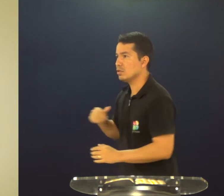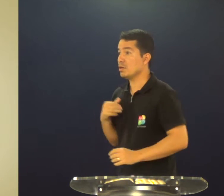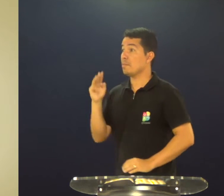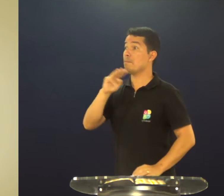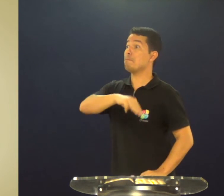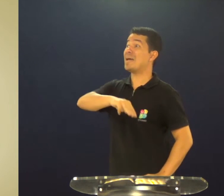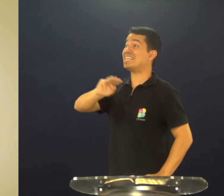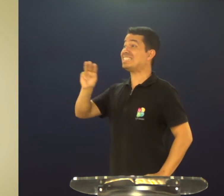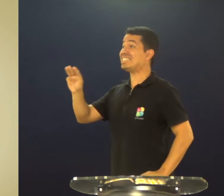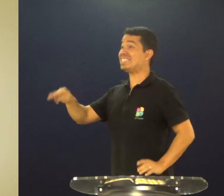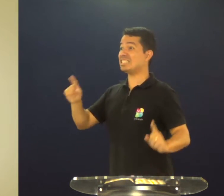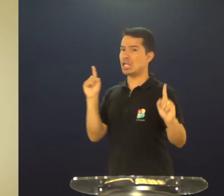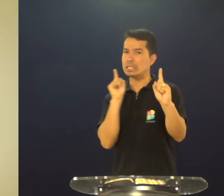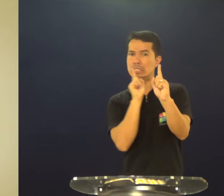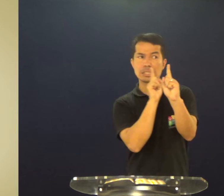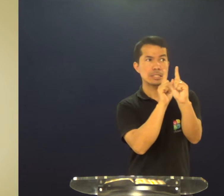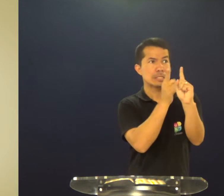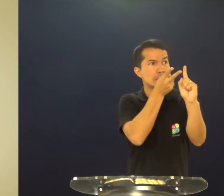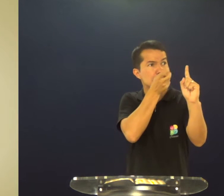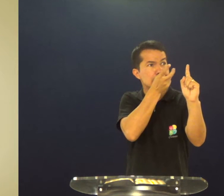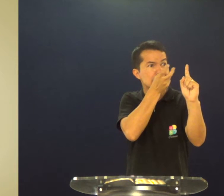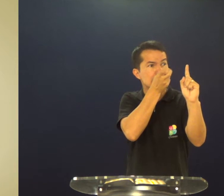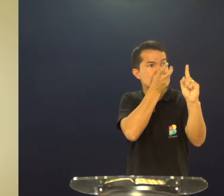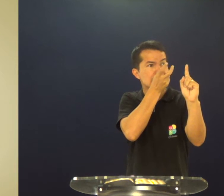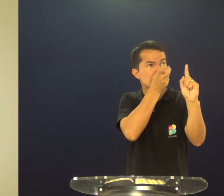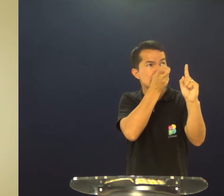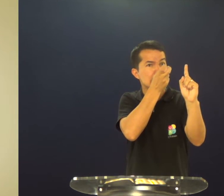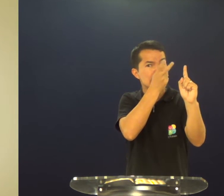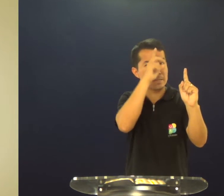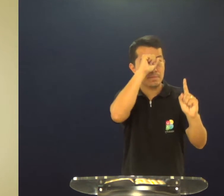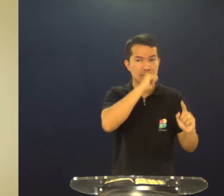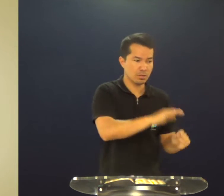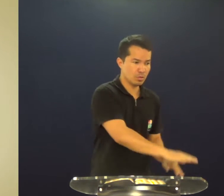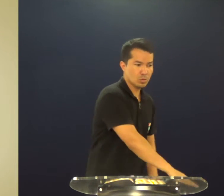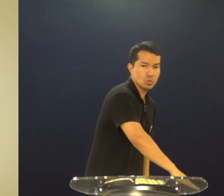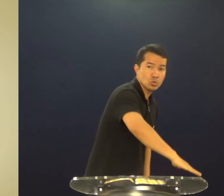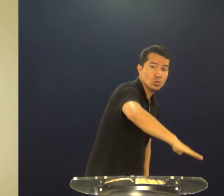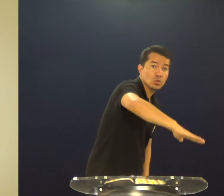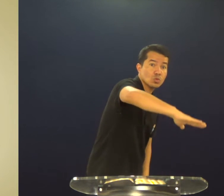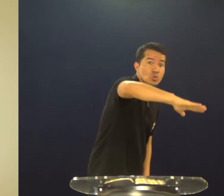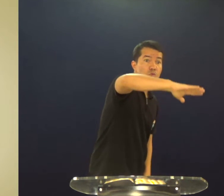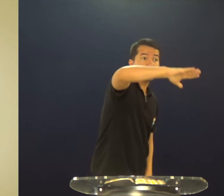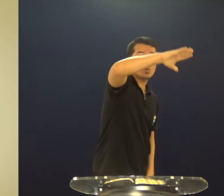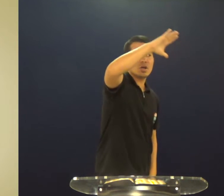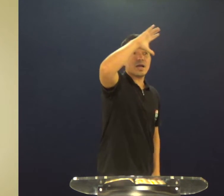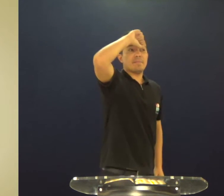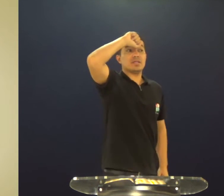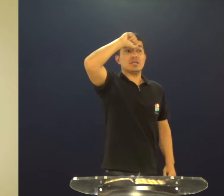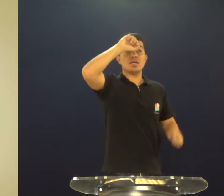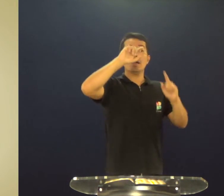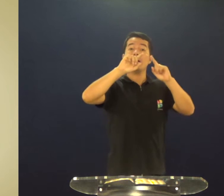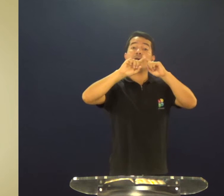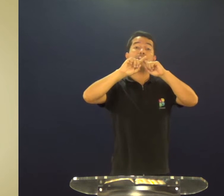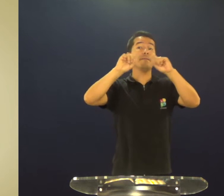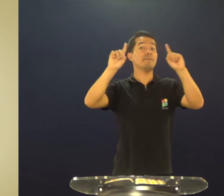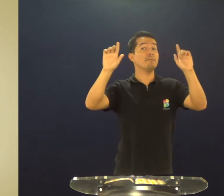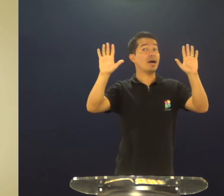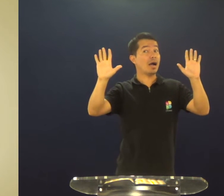família ficava longe, e essa criança passava a ter um mestre, e ela crescia aprendendo